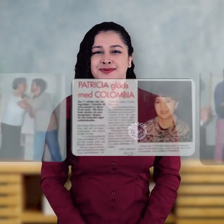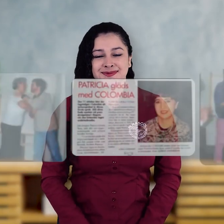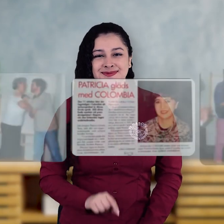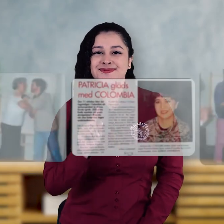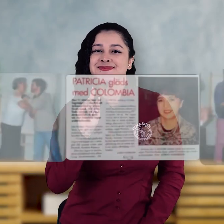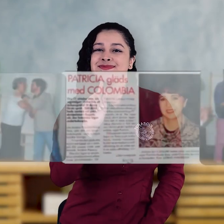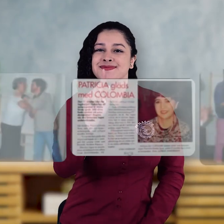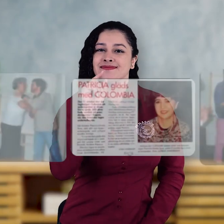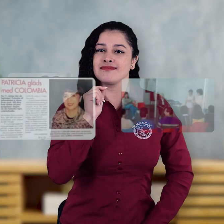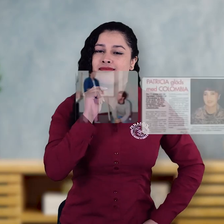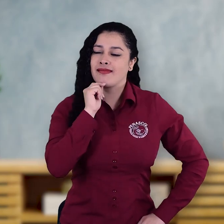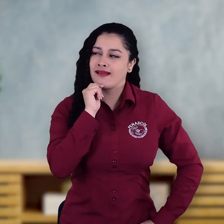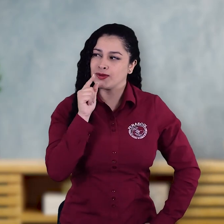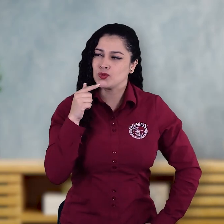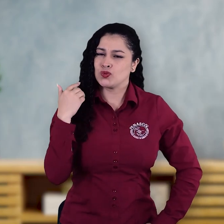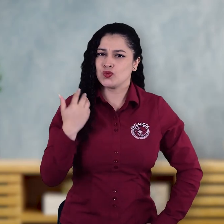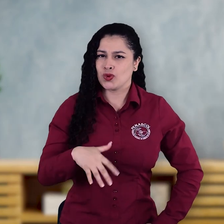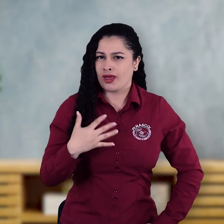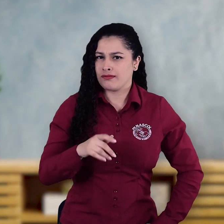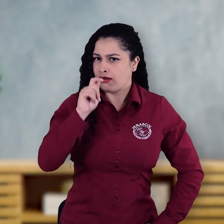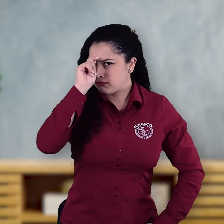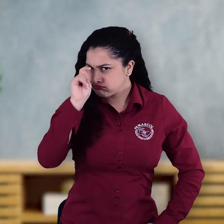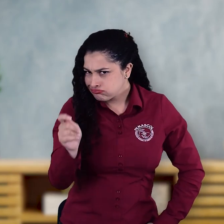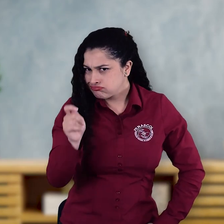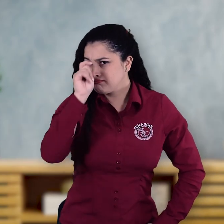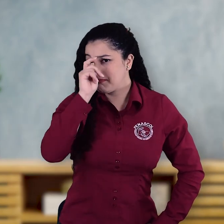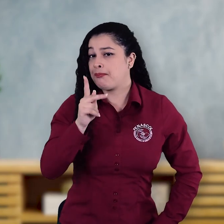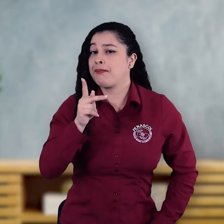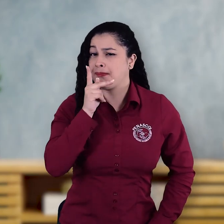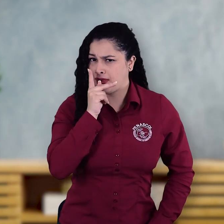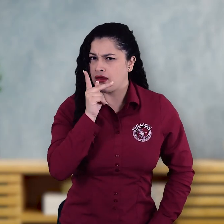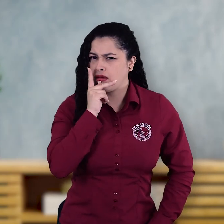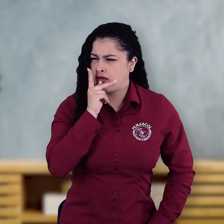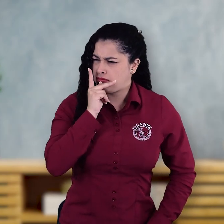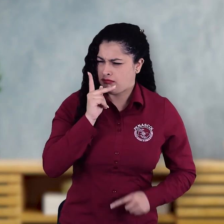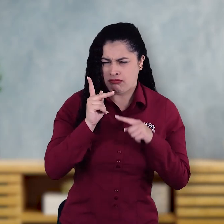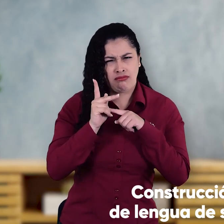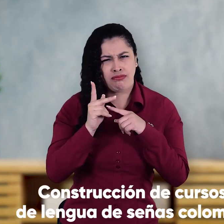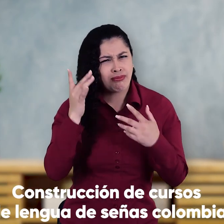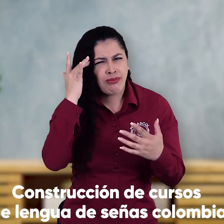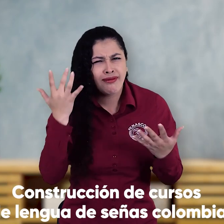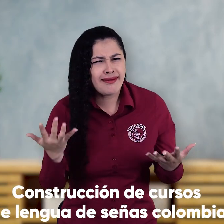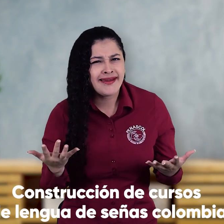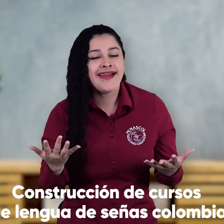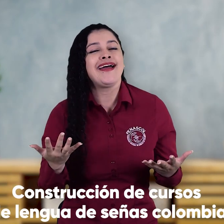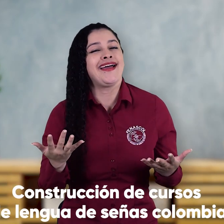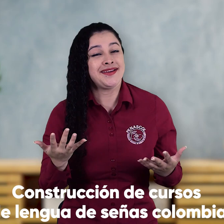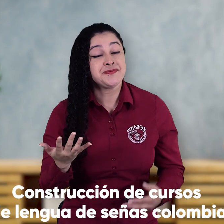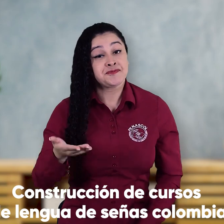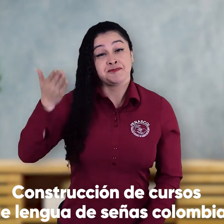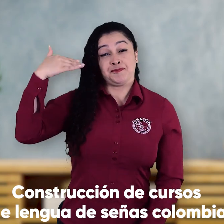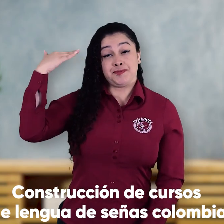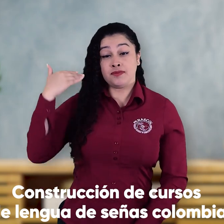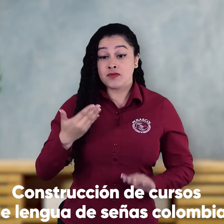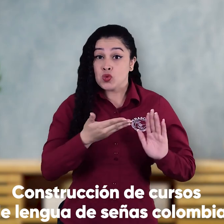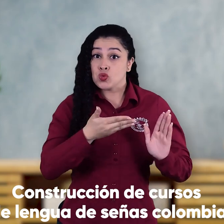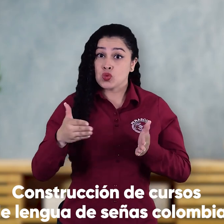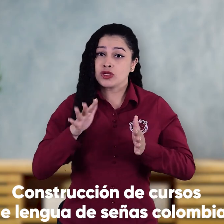¡Uy! ¡Wow! Es de admirar lo que hizo Patricio Valle. Se preguntarán por qué. Anteriormente no había un programa